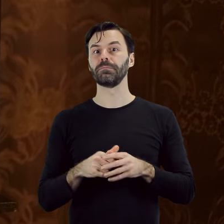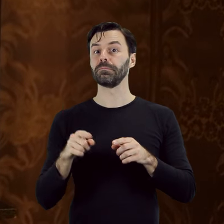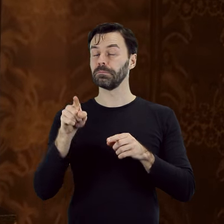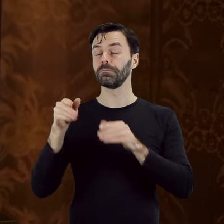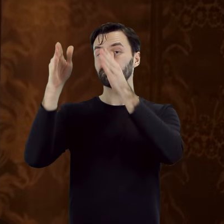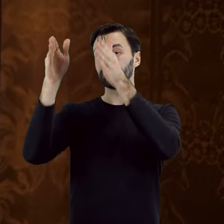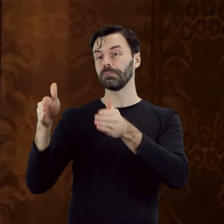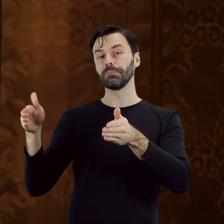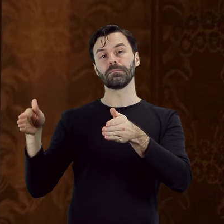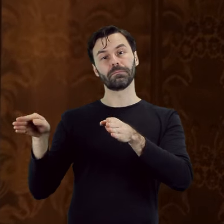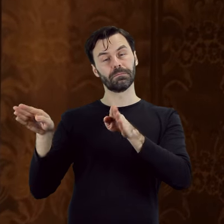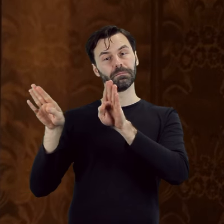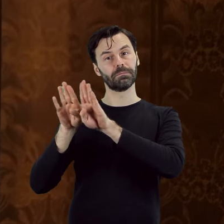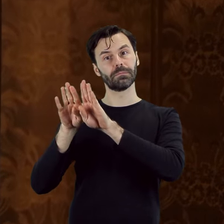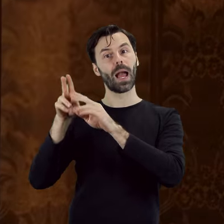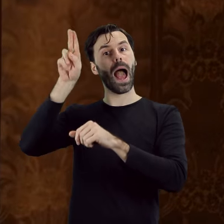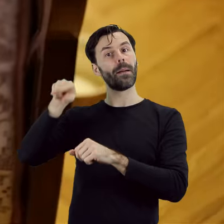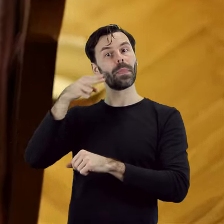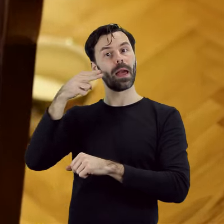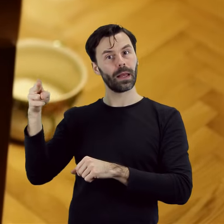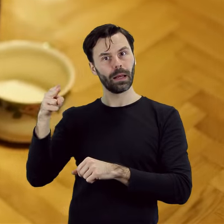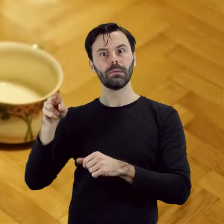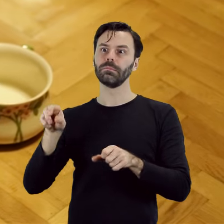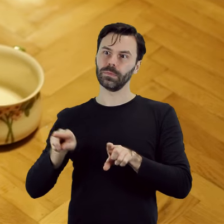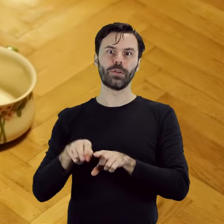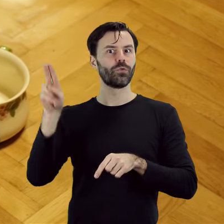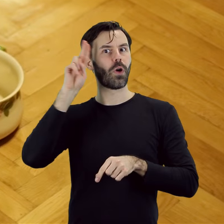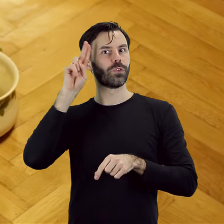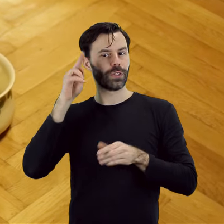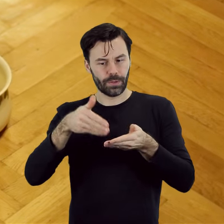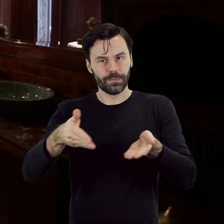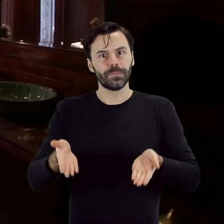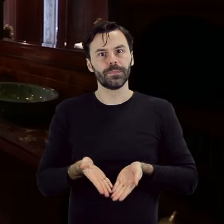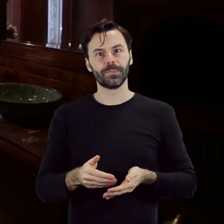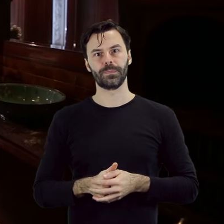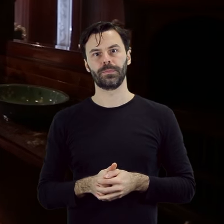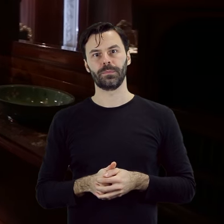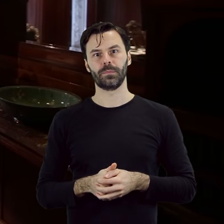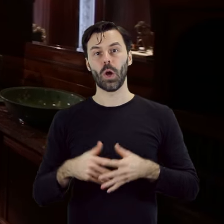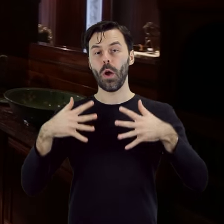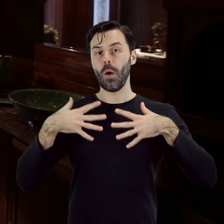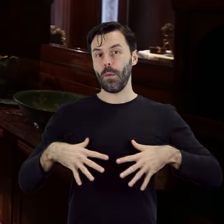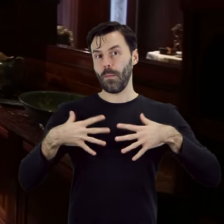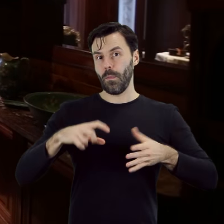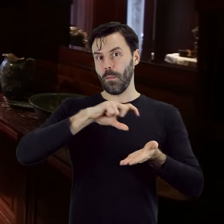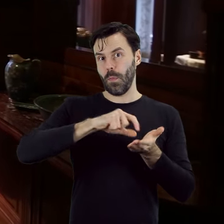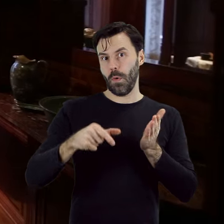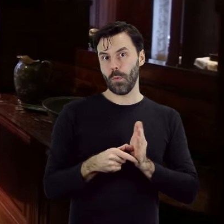secesyjnej stylistyce szafeczka apteczna czy naczynie nocne. Gotowalnia to z kolei wąski pokój z